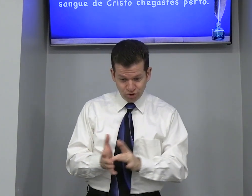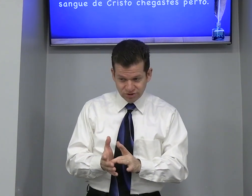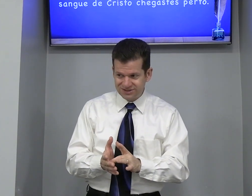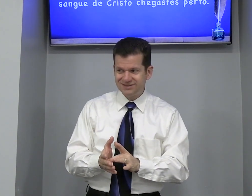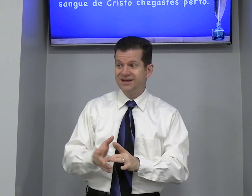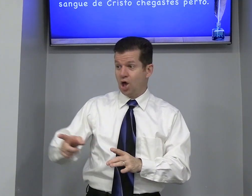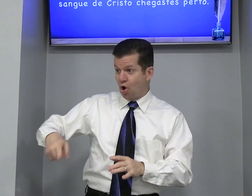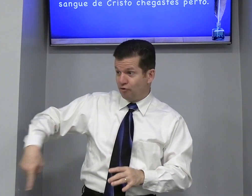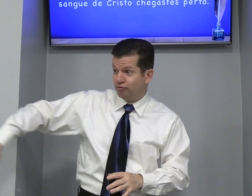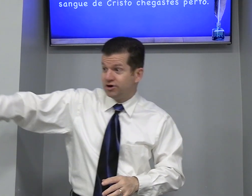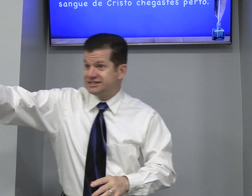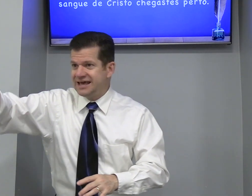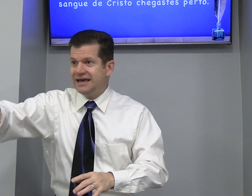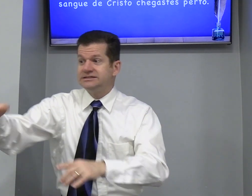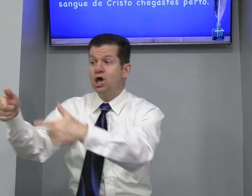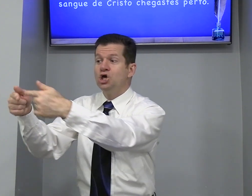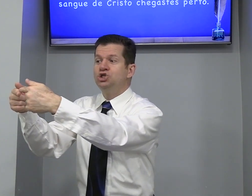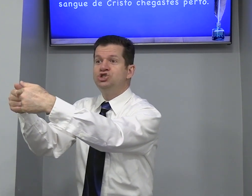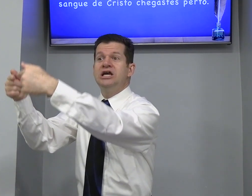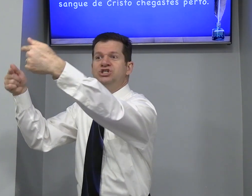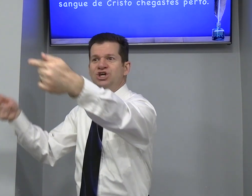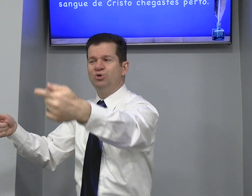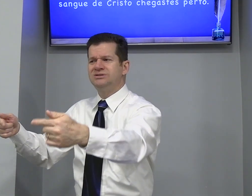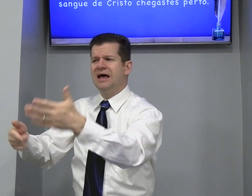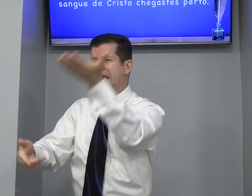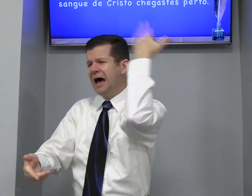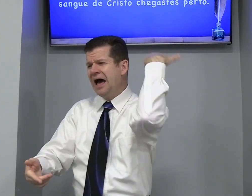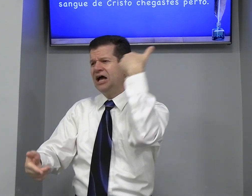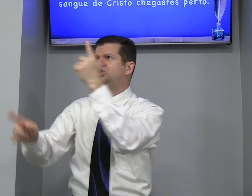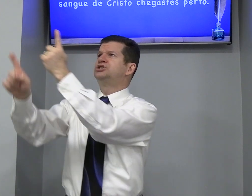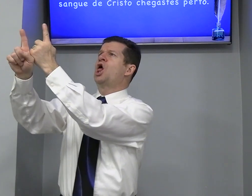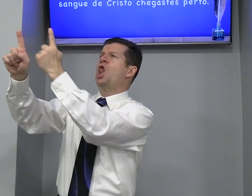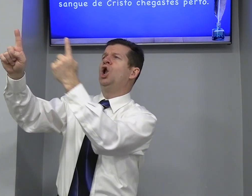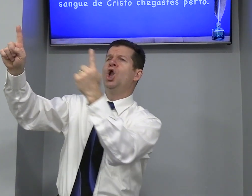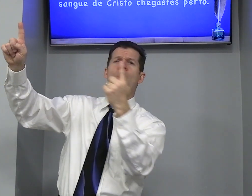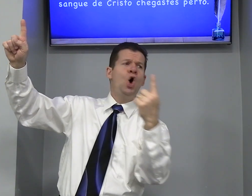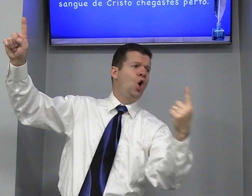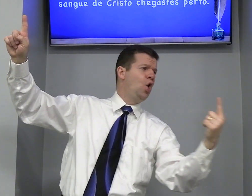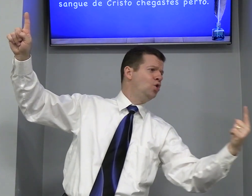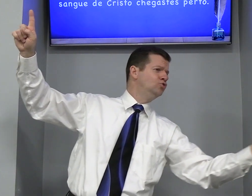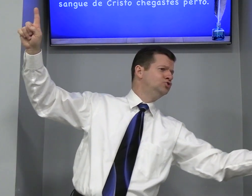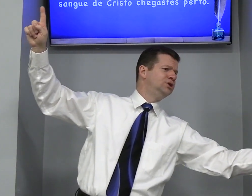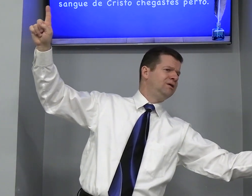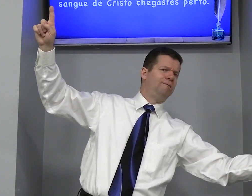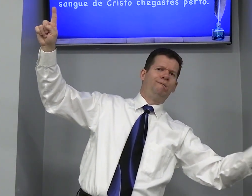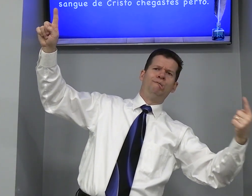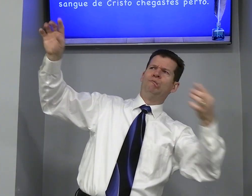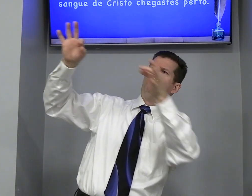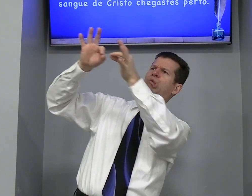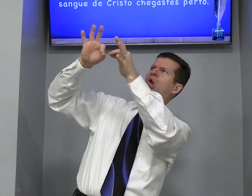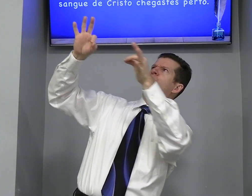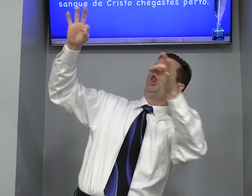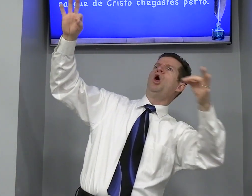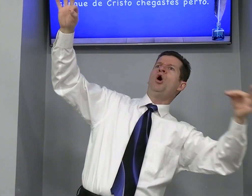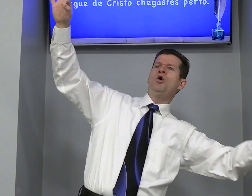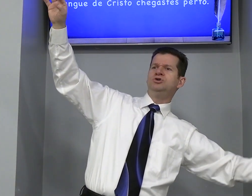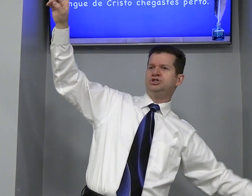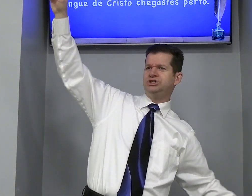Vocês Gentios Antes Longe Longe De